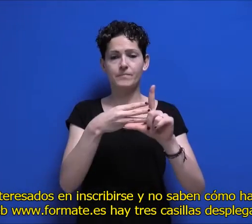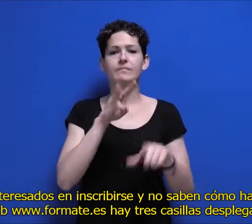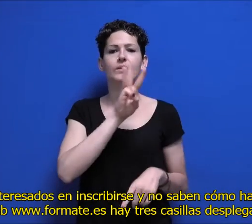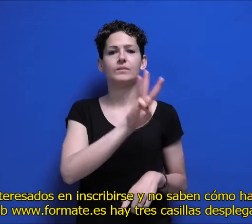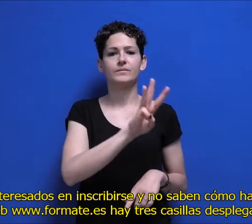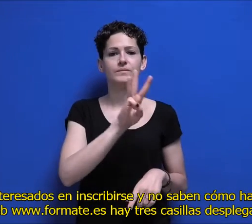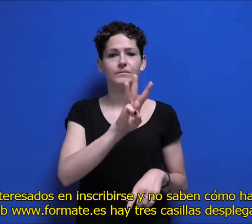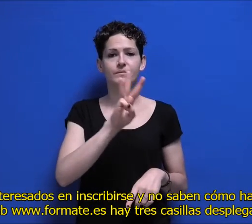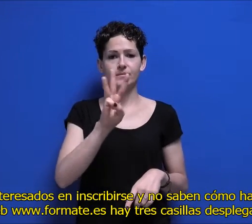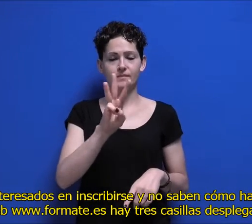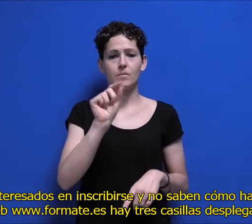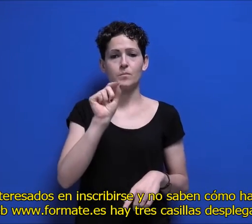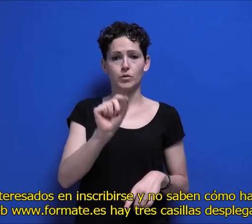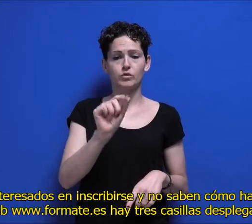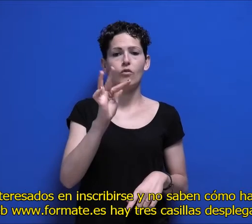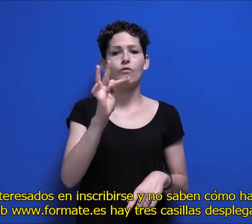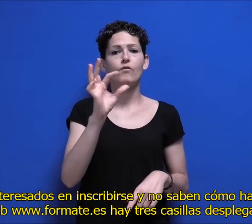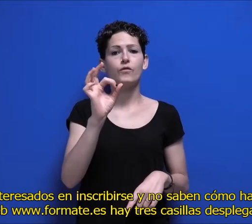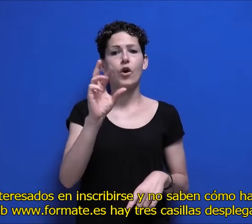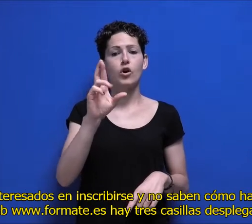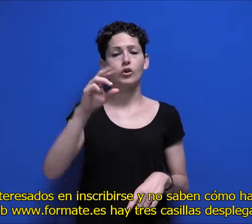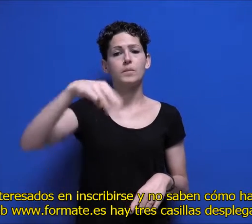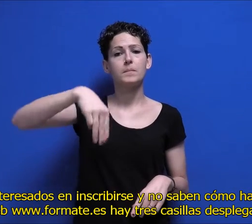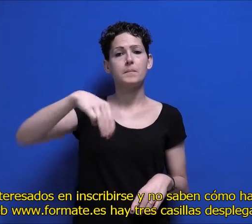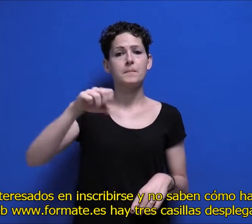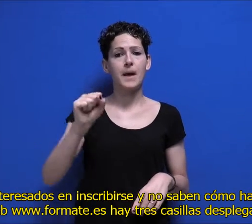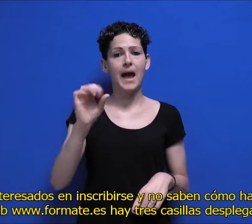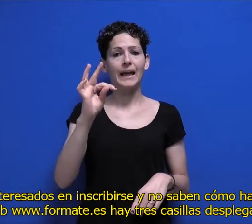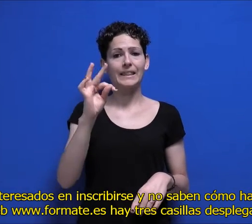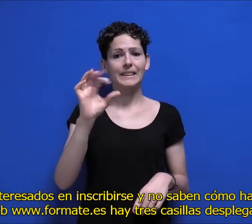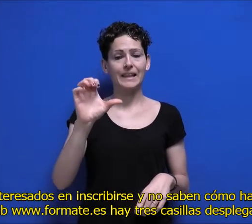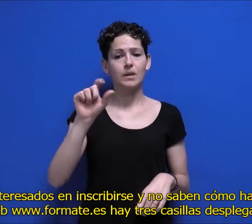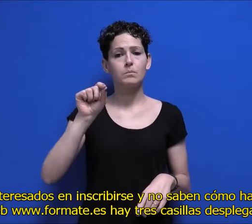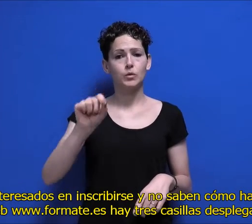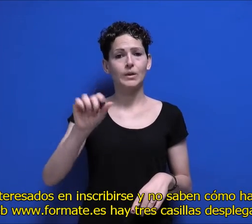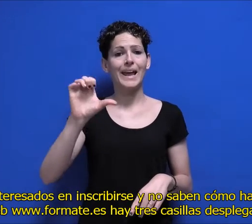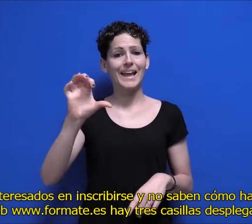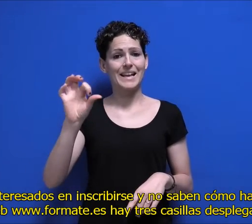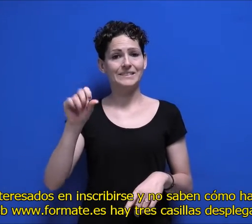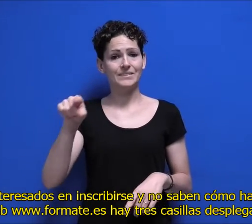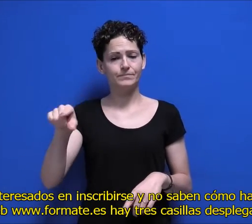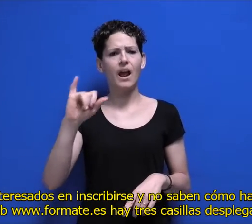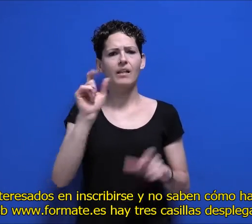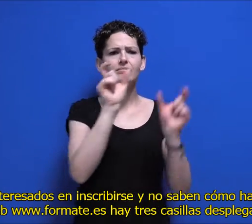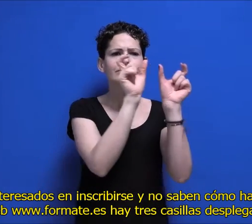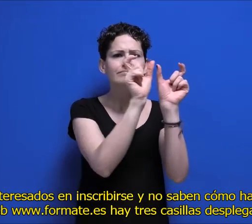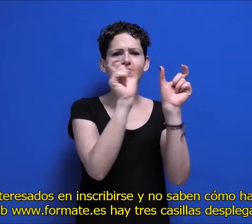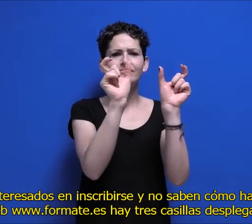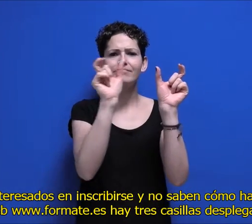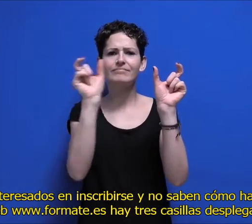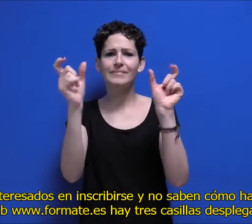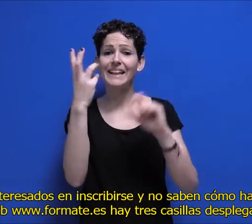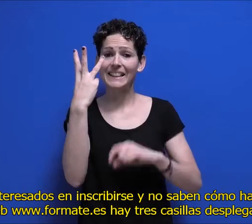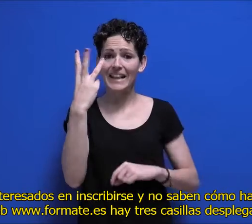En la web www.formate.es hay tres casillas